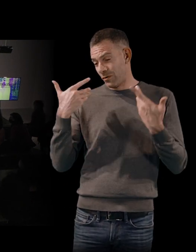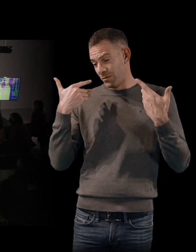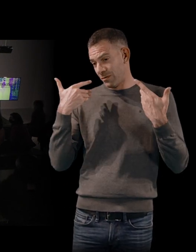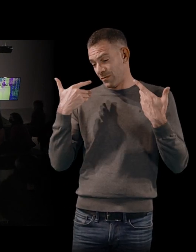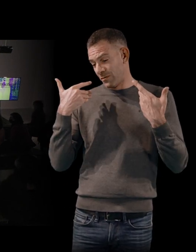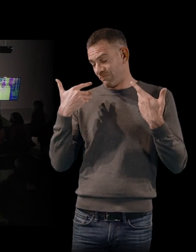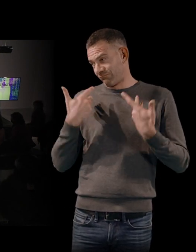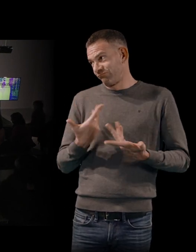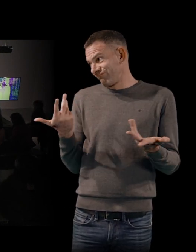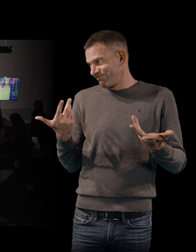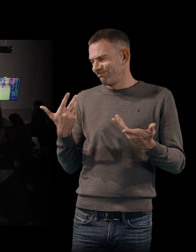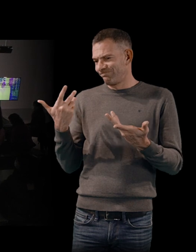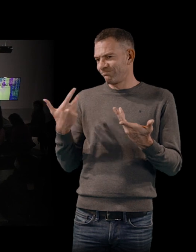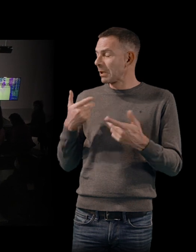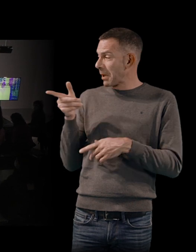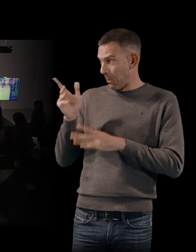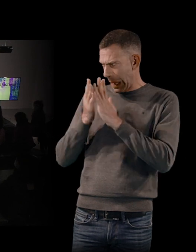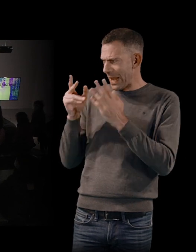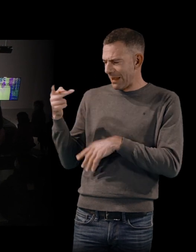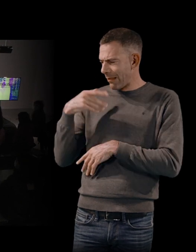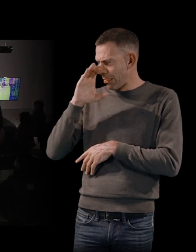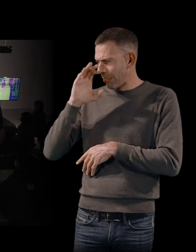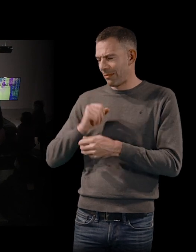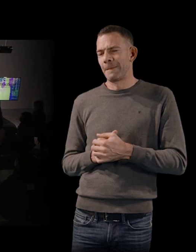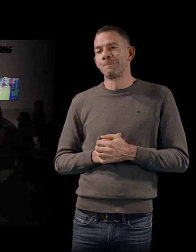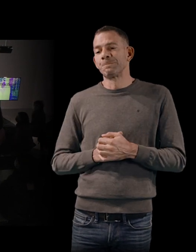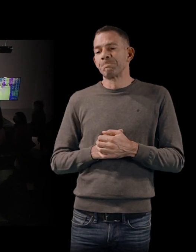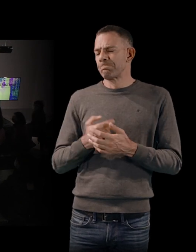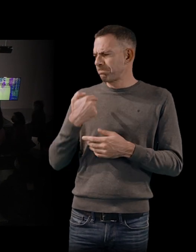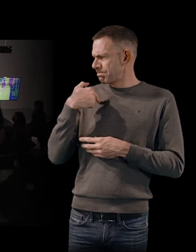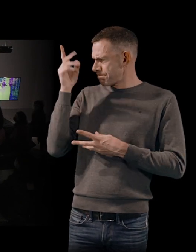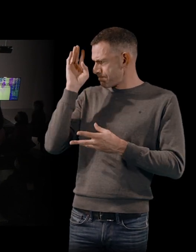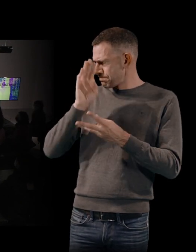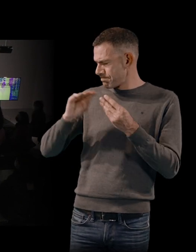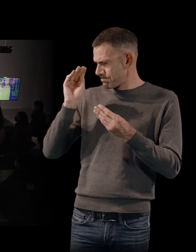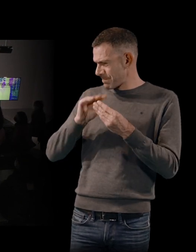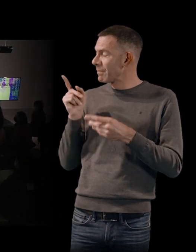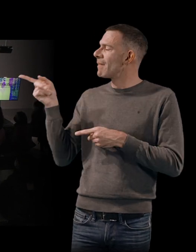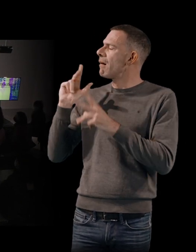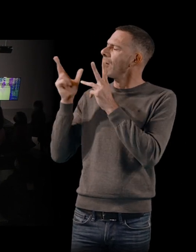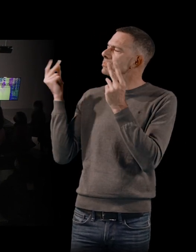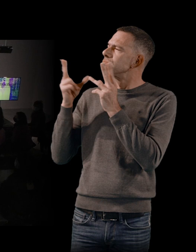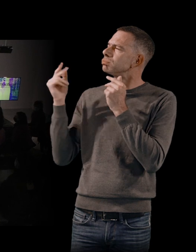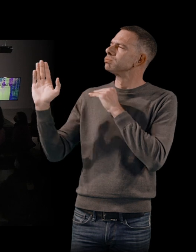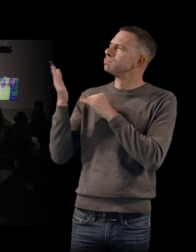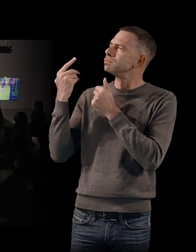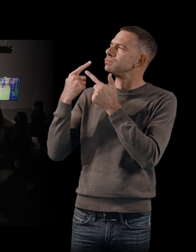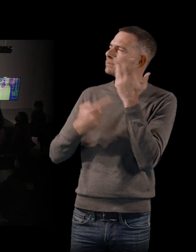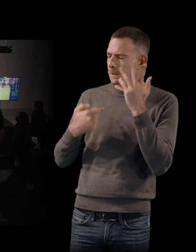intéressée par votre livre. Et je me demandais, pendant que vous parlez, la complexité